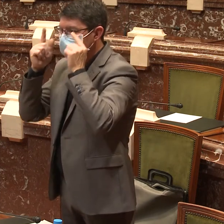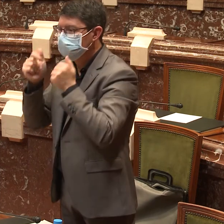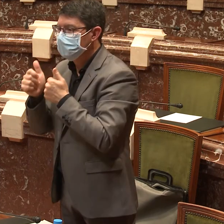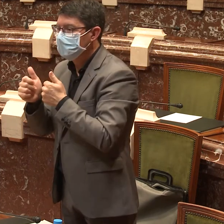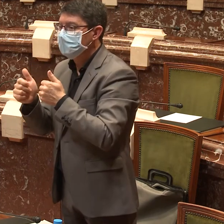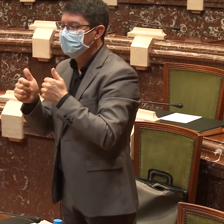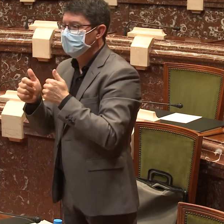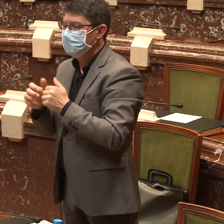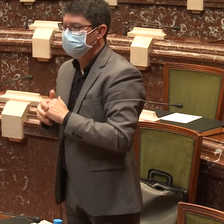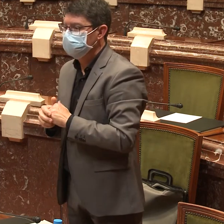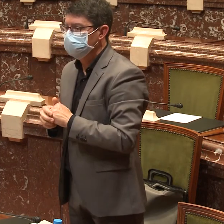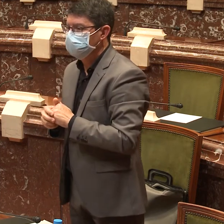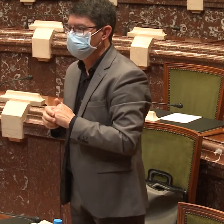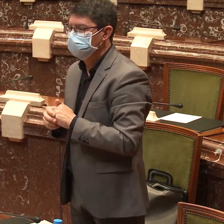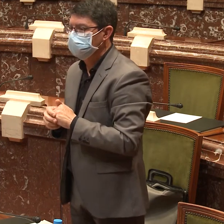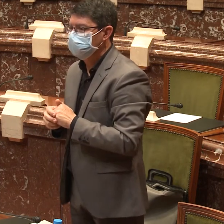Sí, no rastreadores.